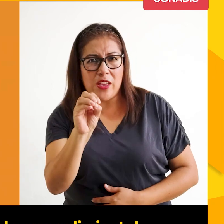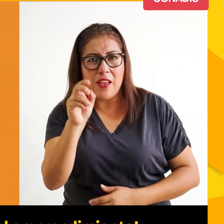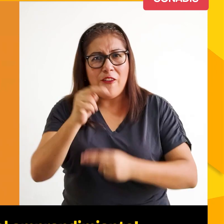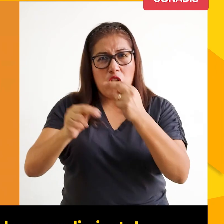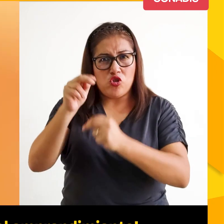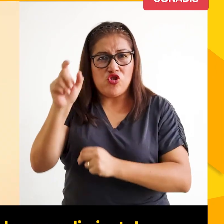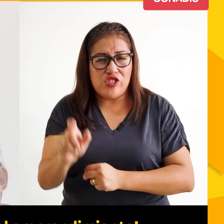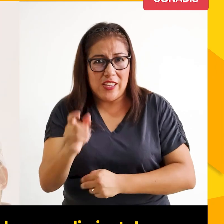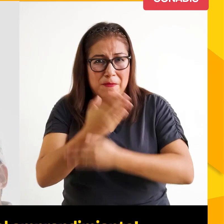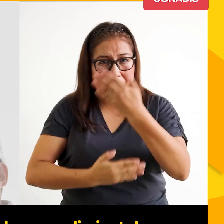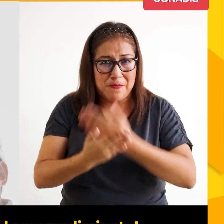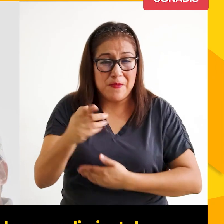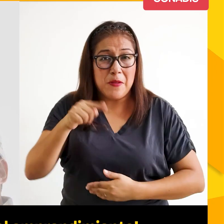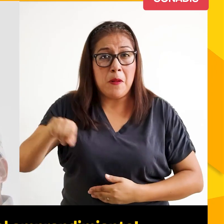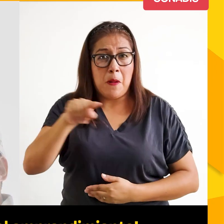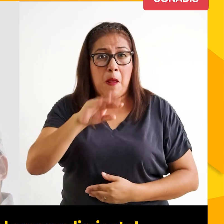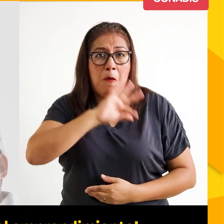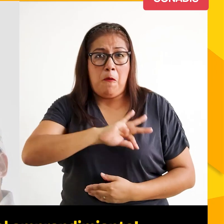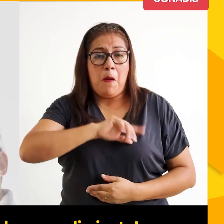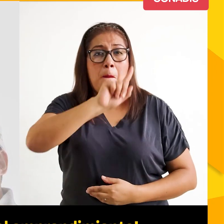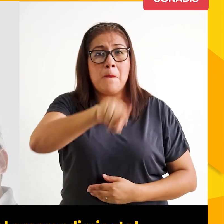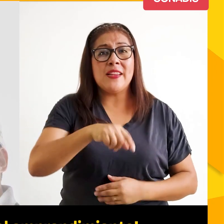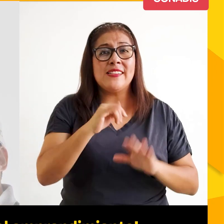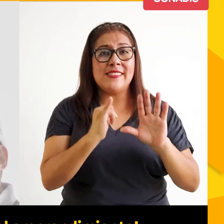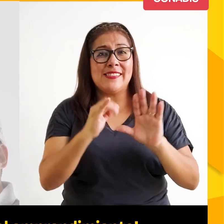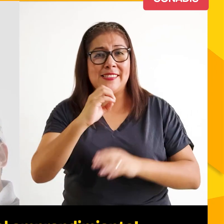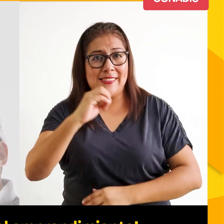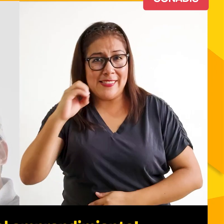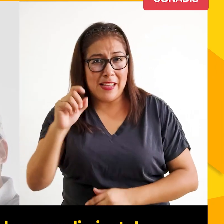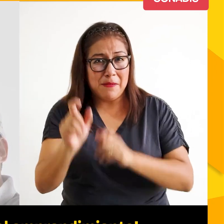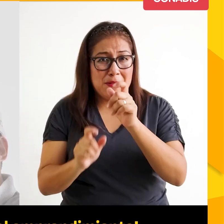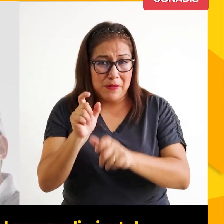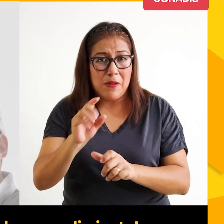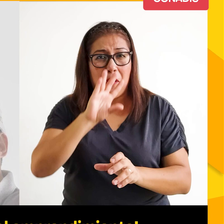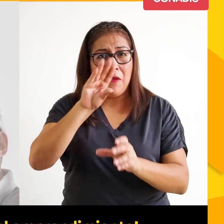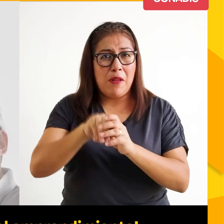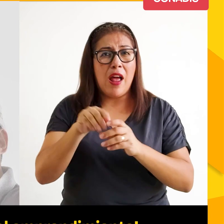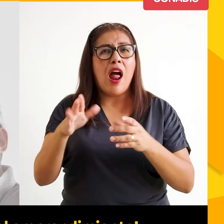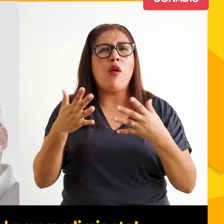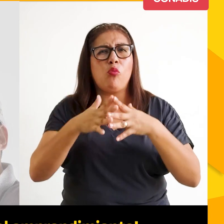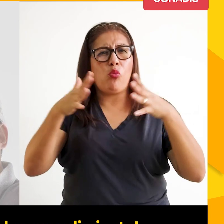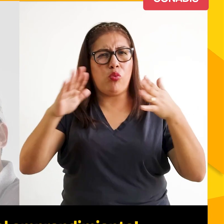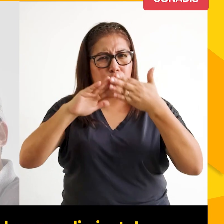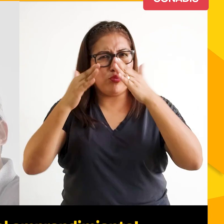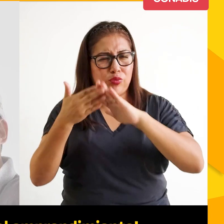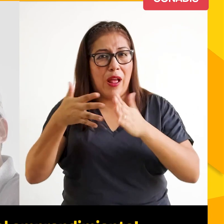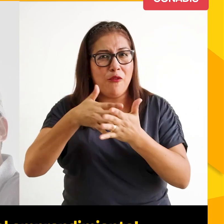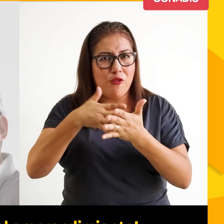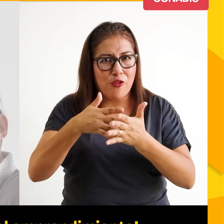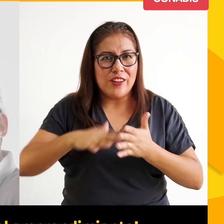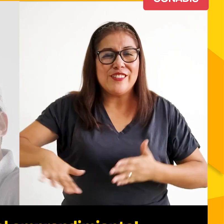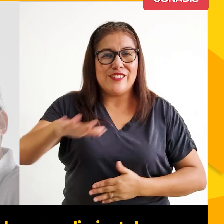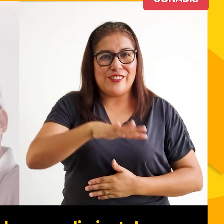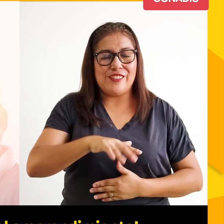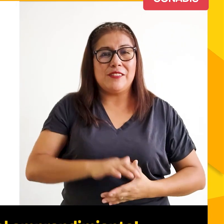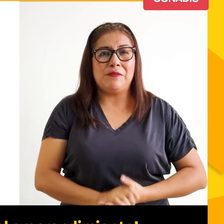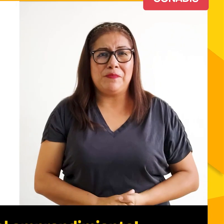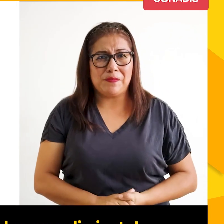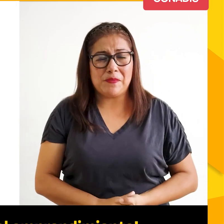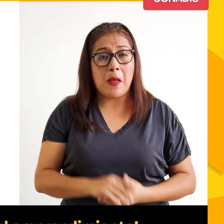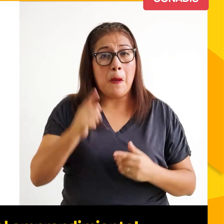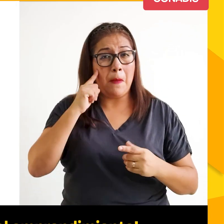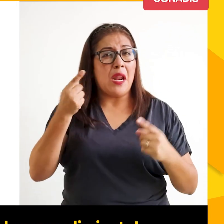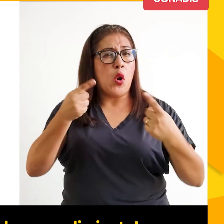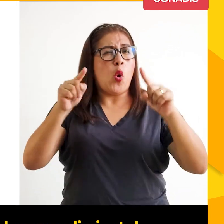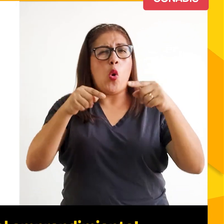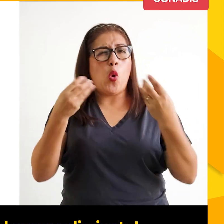discapacidad, que beneficiarían a 1.600 personas que forman parte de la red familiar de este sector vulnerable de la población. Para